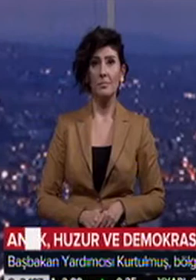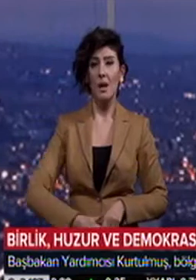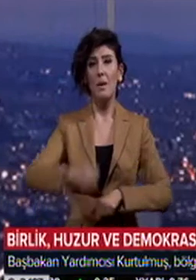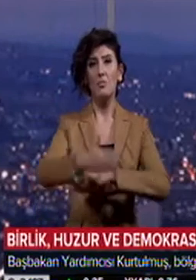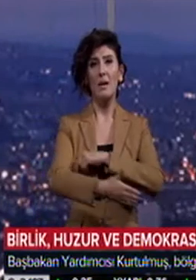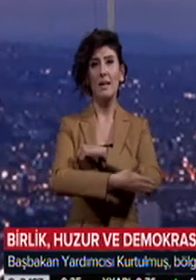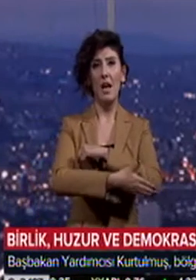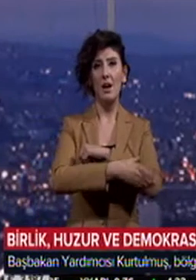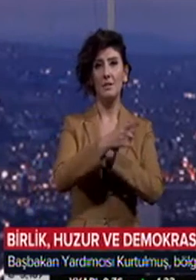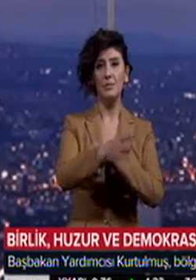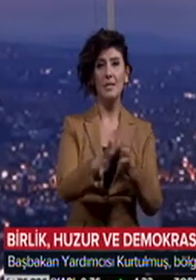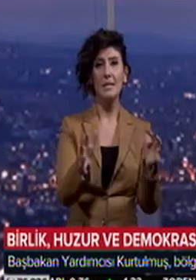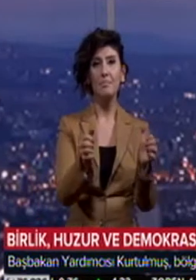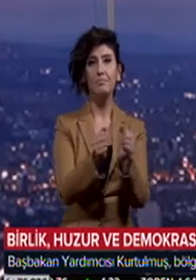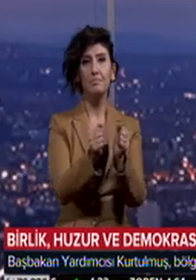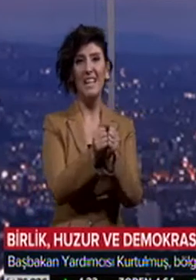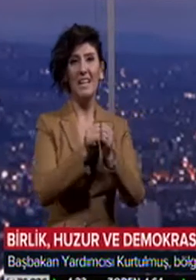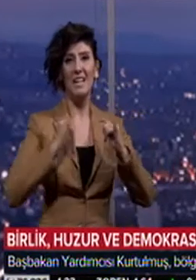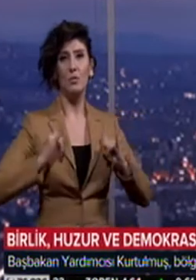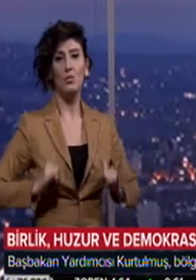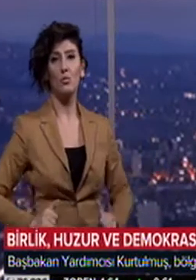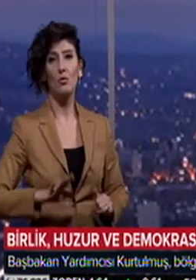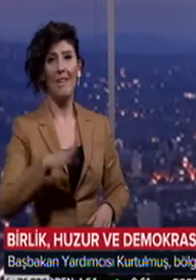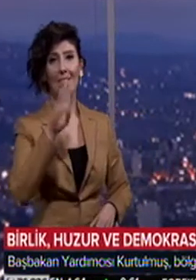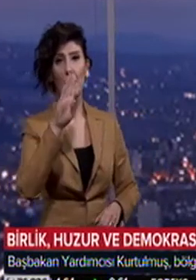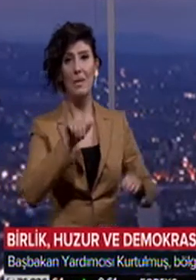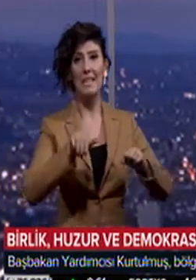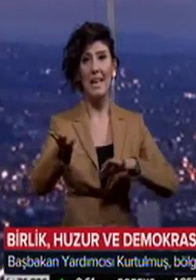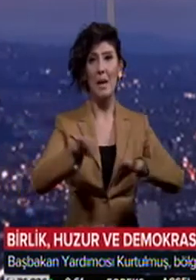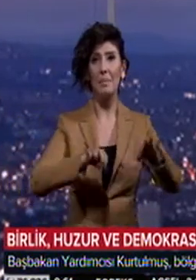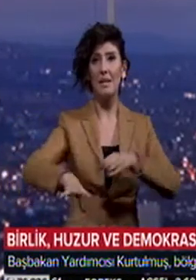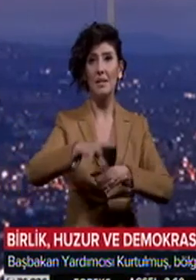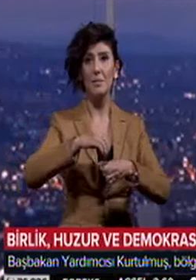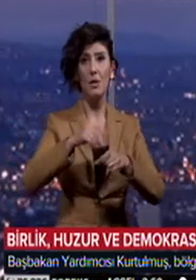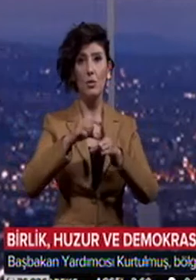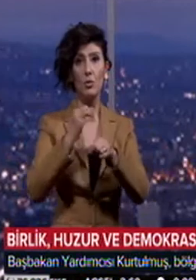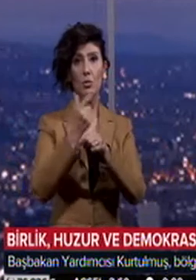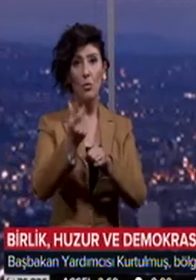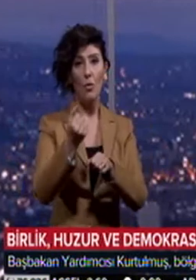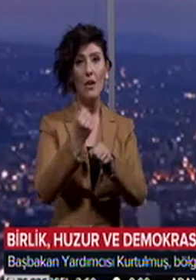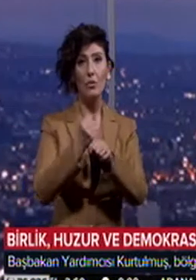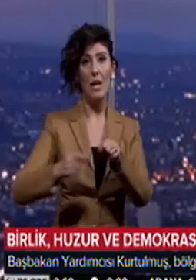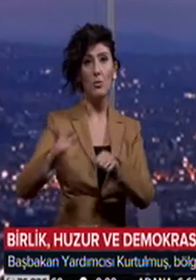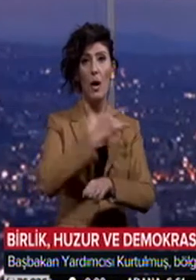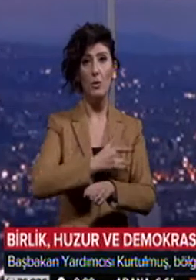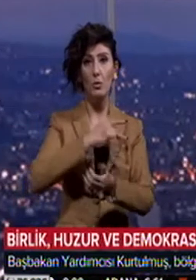Başbakan Yardımcısı Numan Kurtulmuş, Birlik, Huzur ve Demokrasi Eylem Planı kapsamında Doğu ve Güneydoğu Anadolu